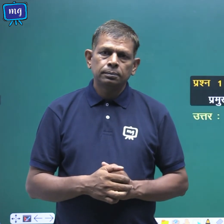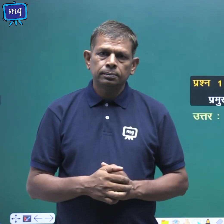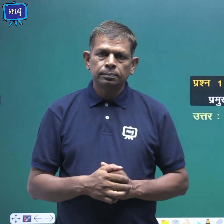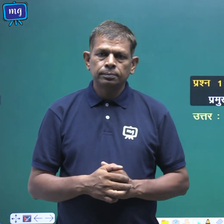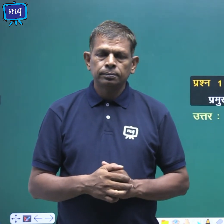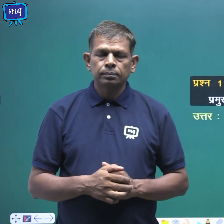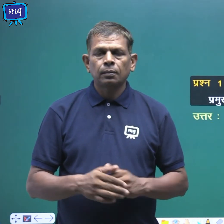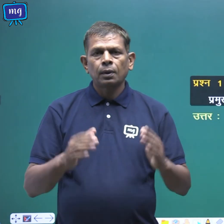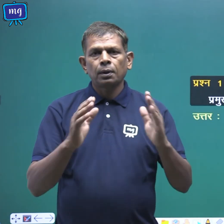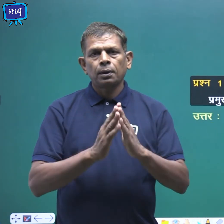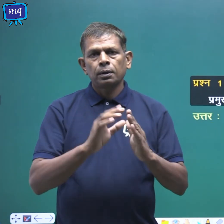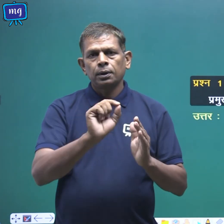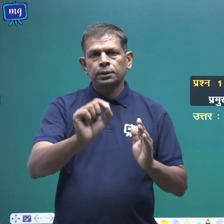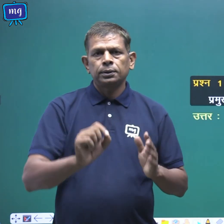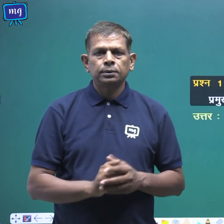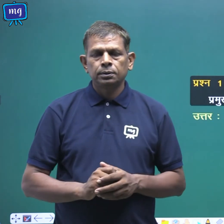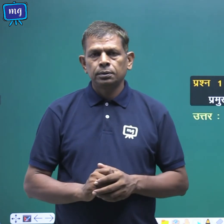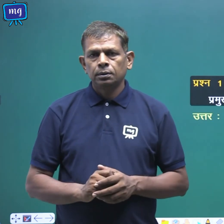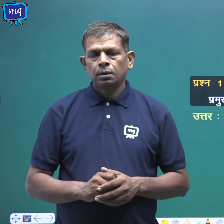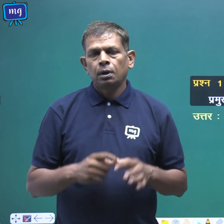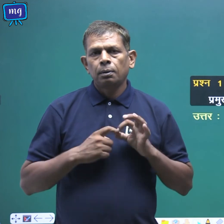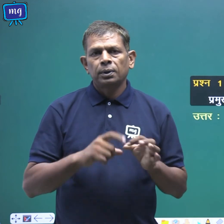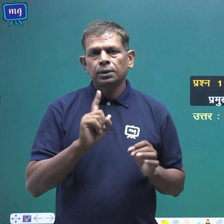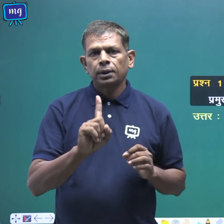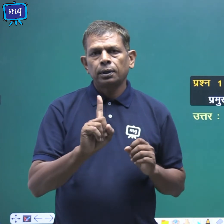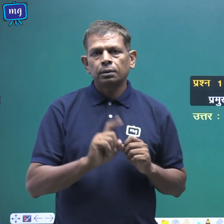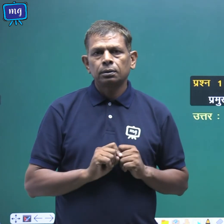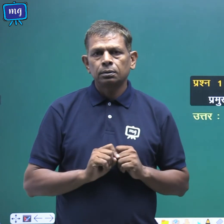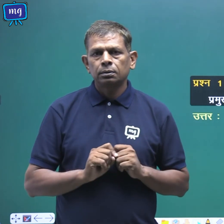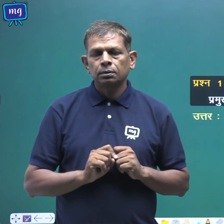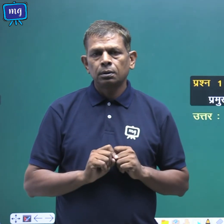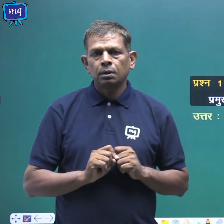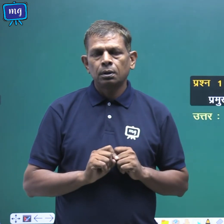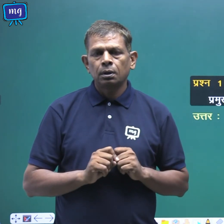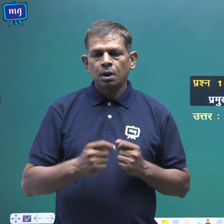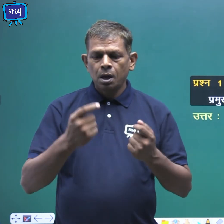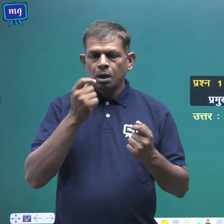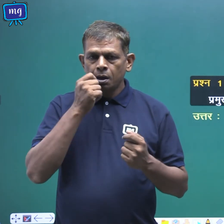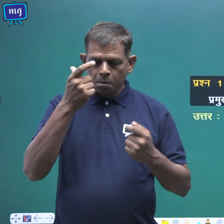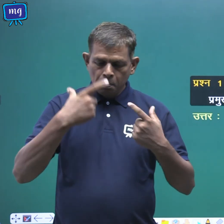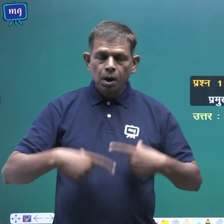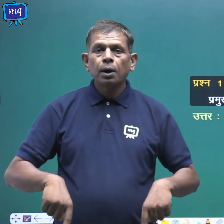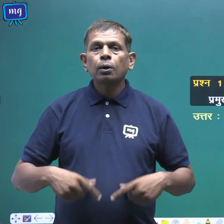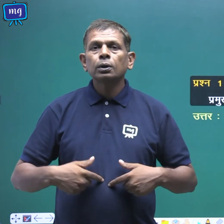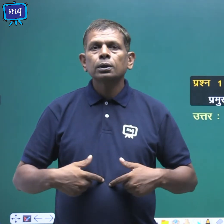ग्रह कारे प्रश्ण एक मानव शरीर की